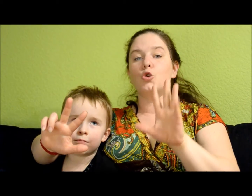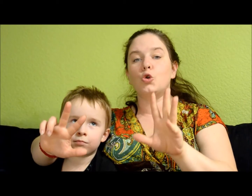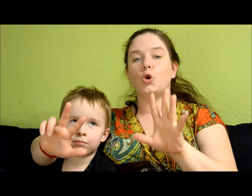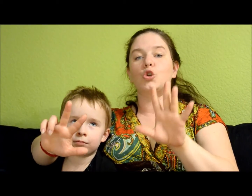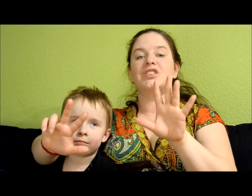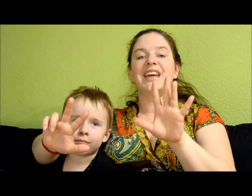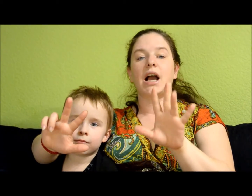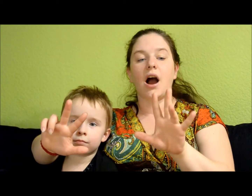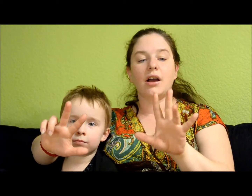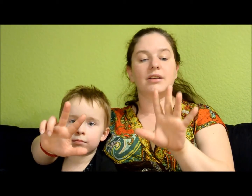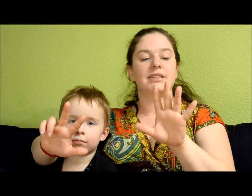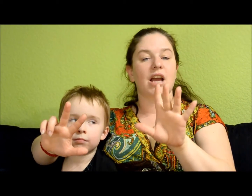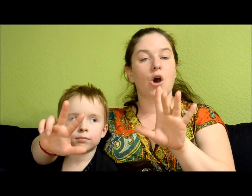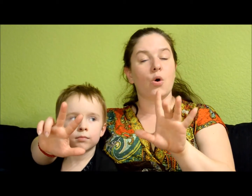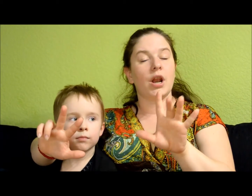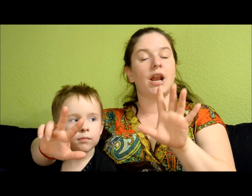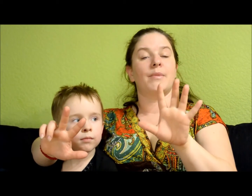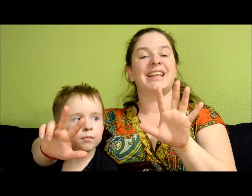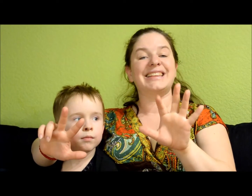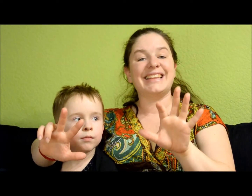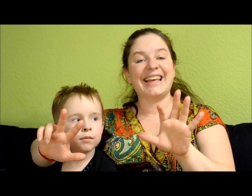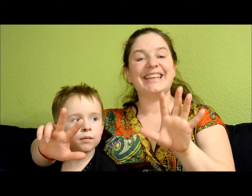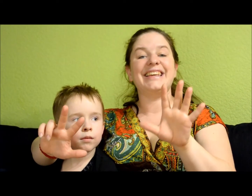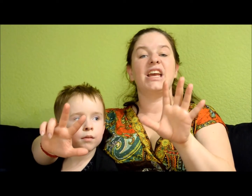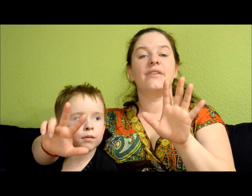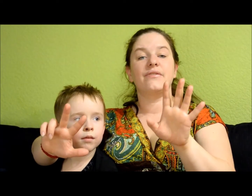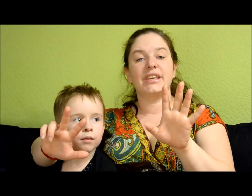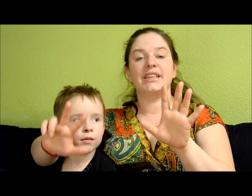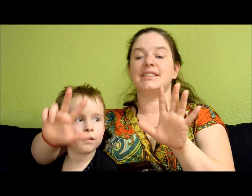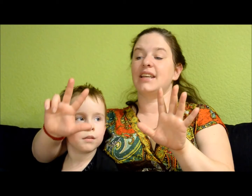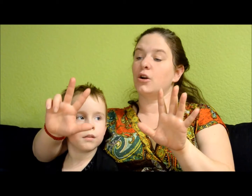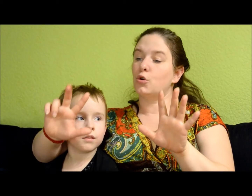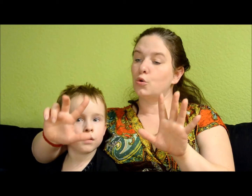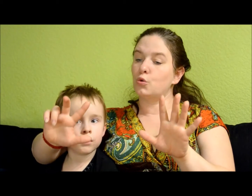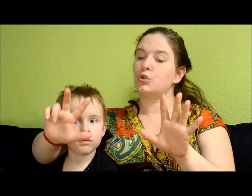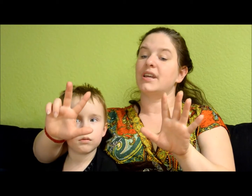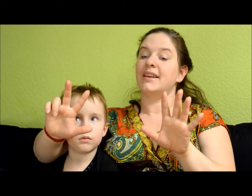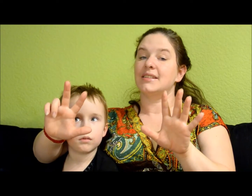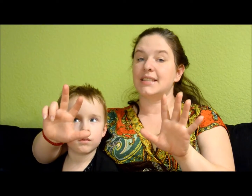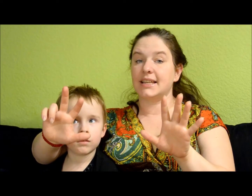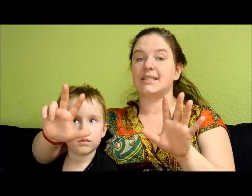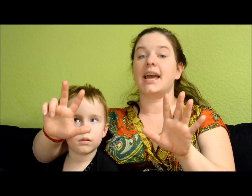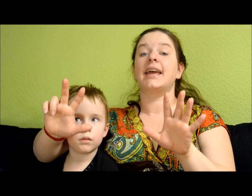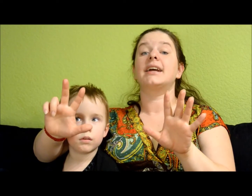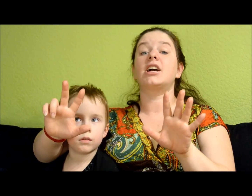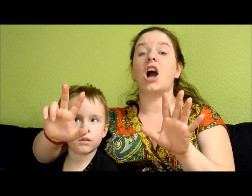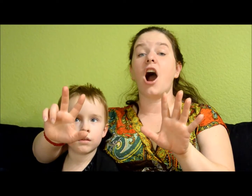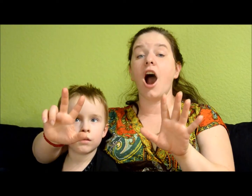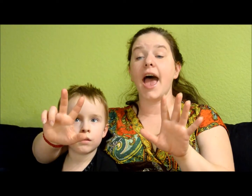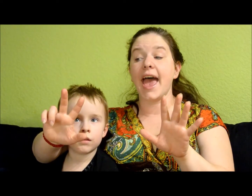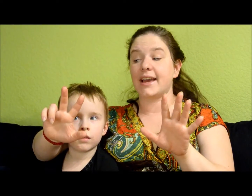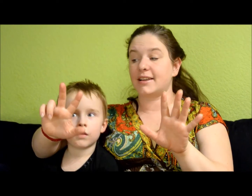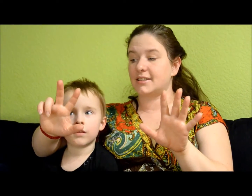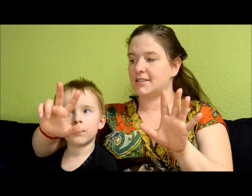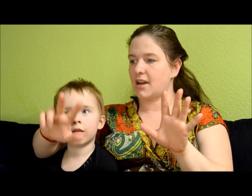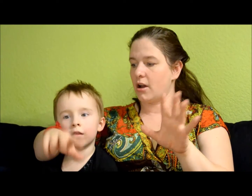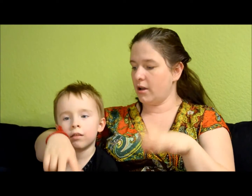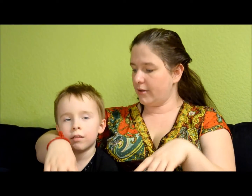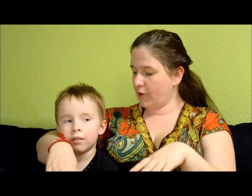Üks! Kaks! Kolm! Neli! Viis! Kuus! Seitse! Kaheksa! Väga